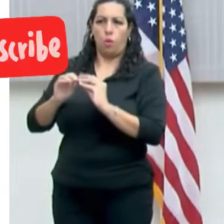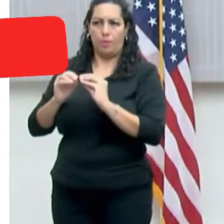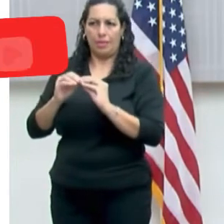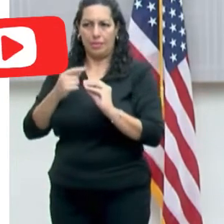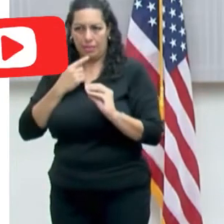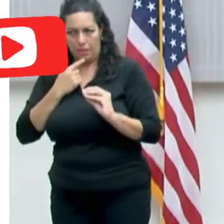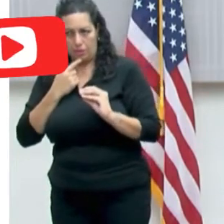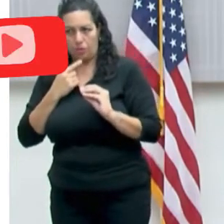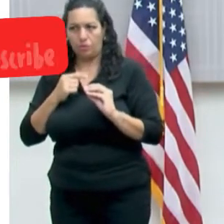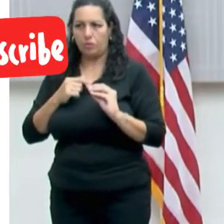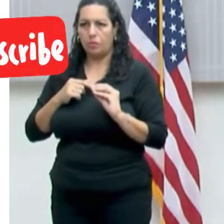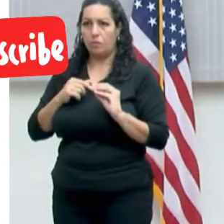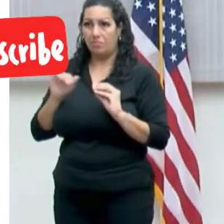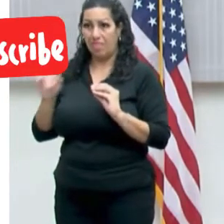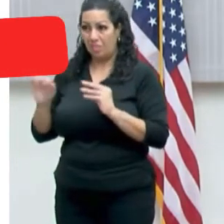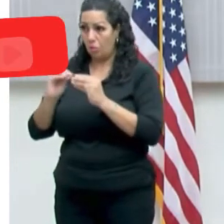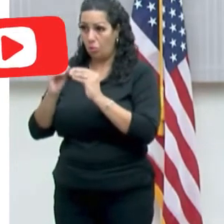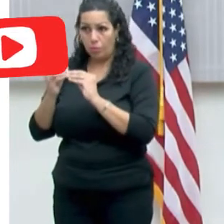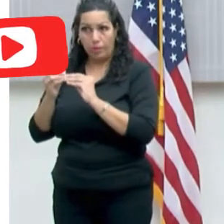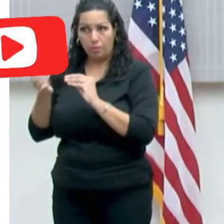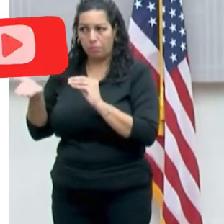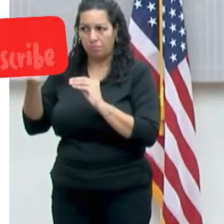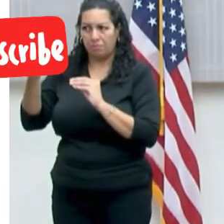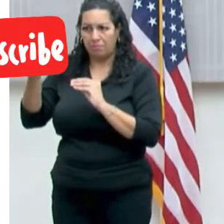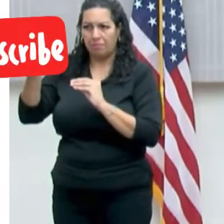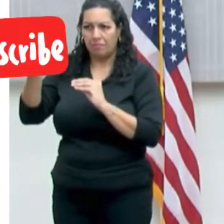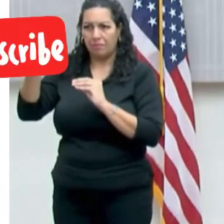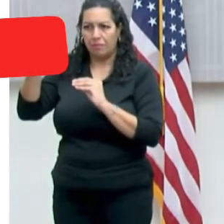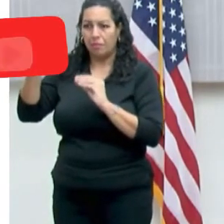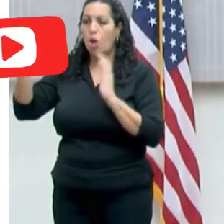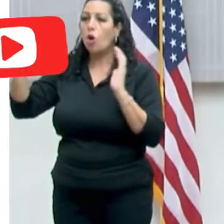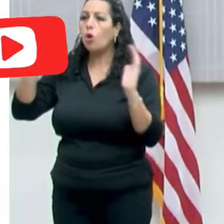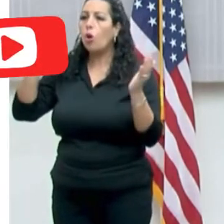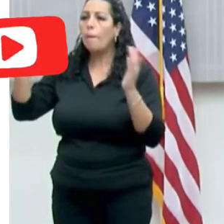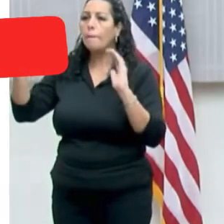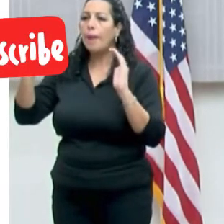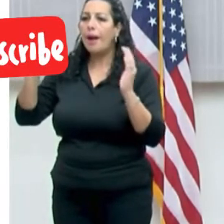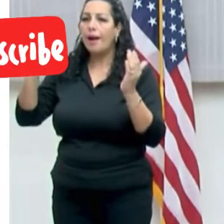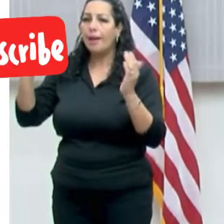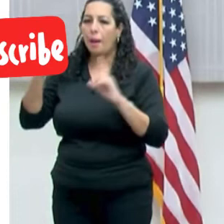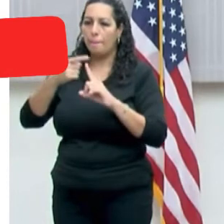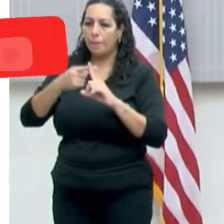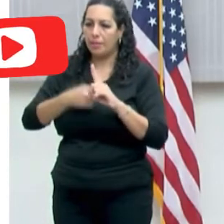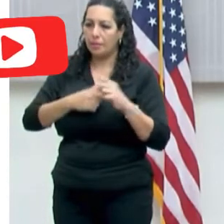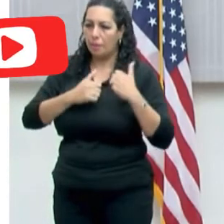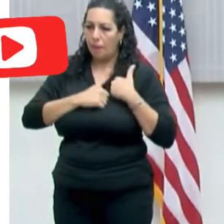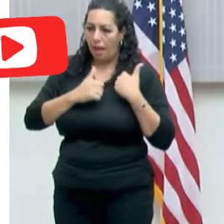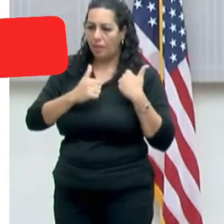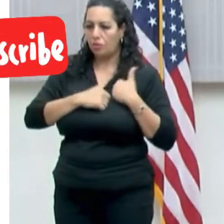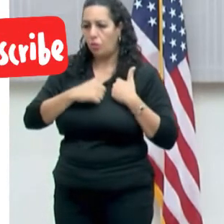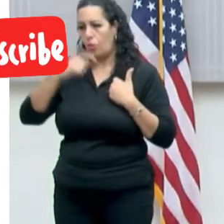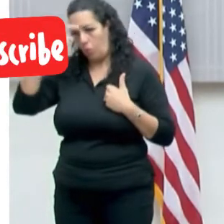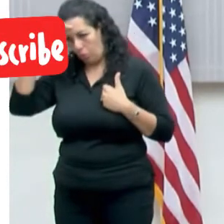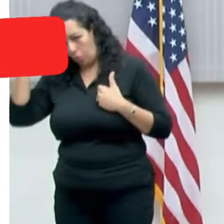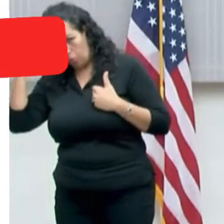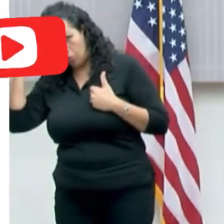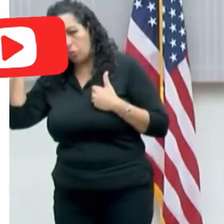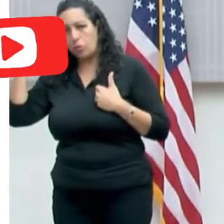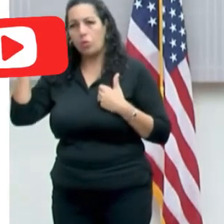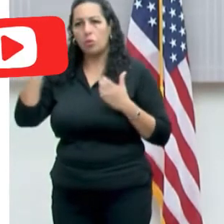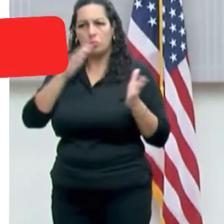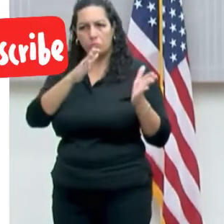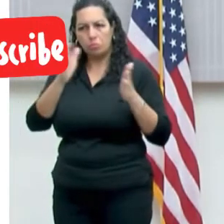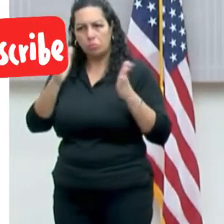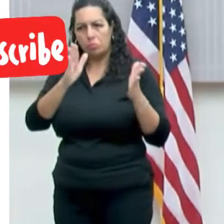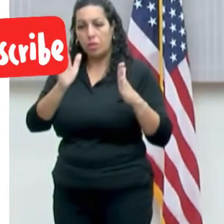Ese índice está alto cuando lo comparamos a los meses de mayo y junio de este año. Y miramos las